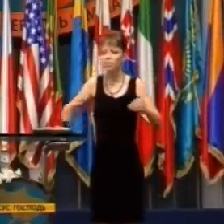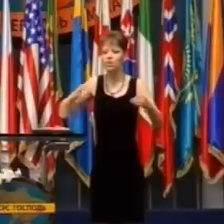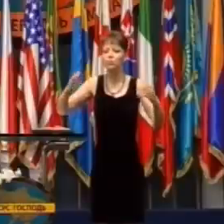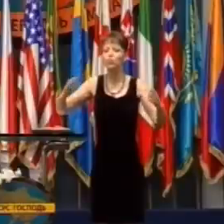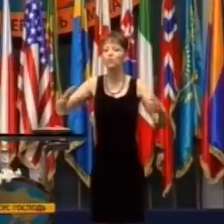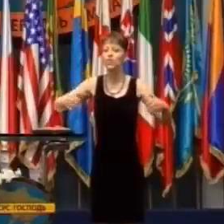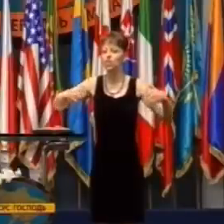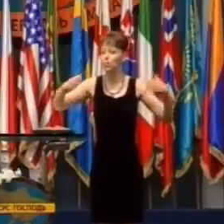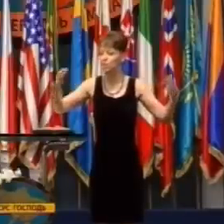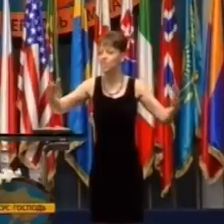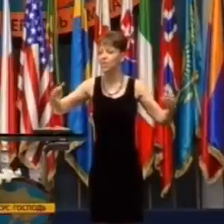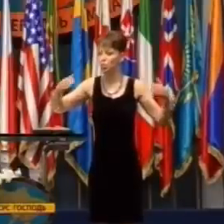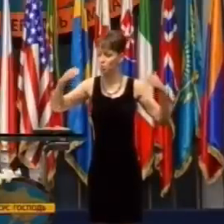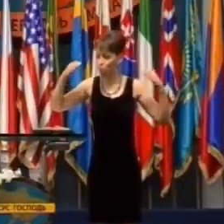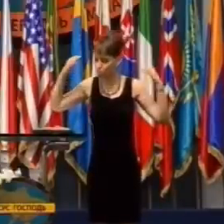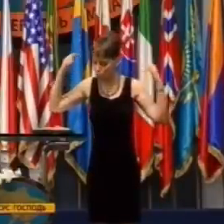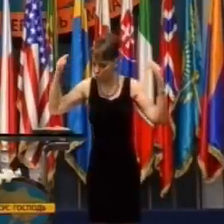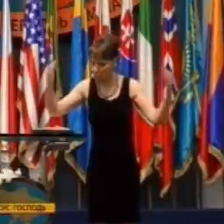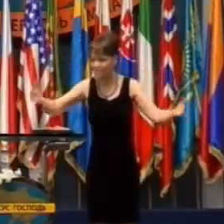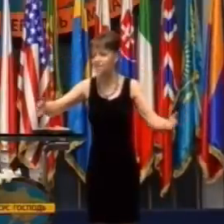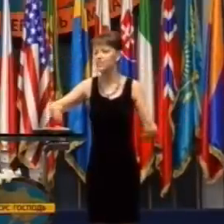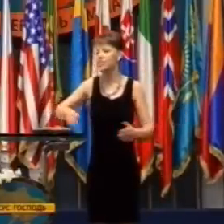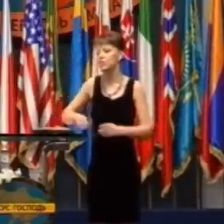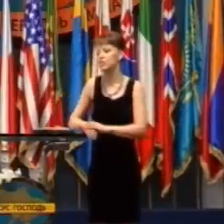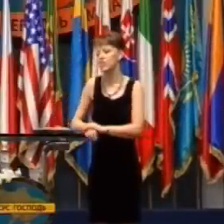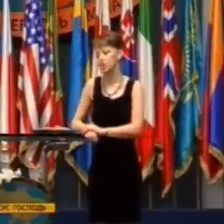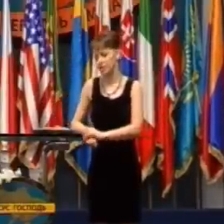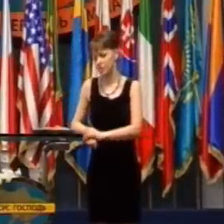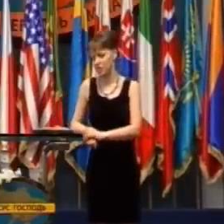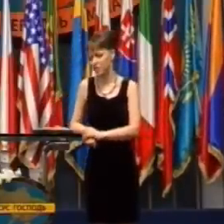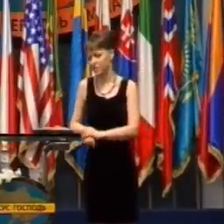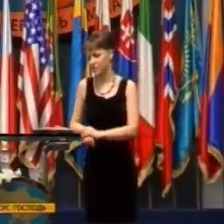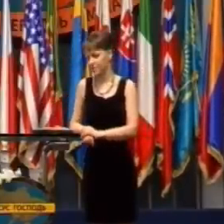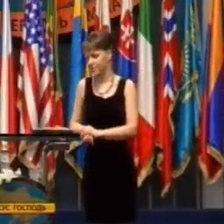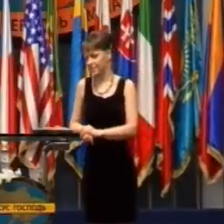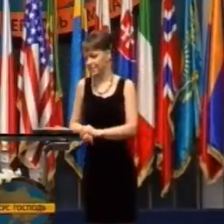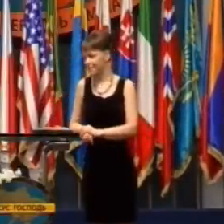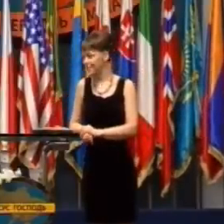aby ti ukázal cesty, ktorými požehnáš viac ľudí.